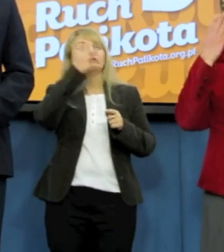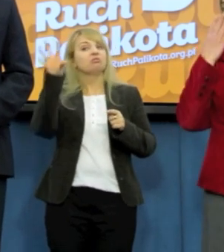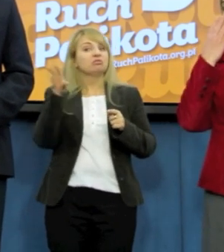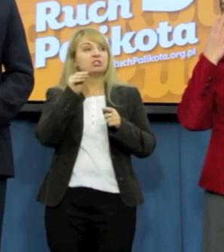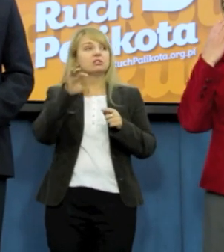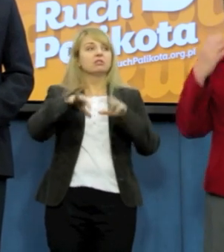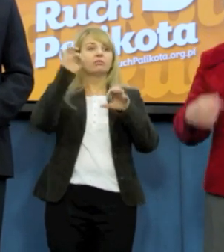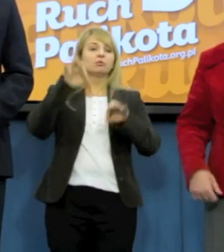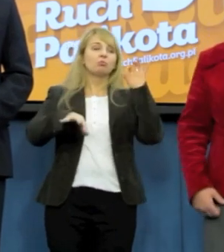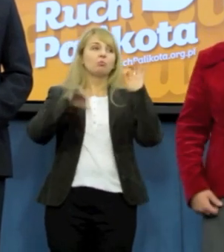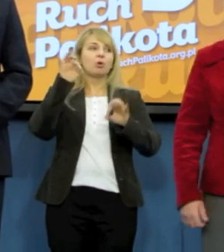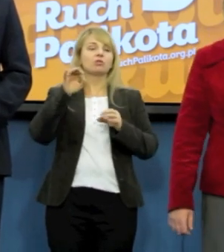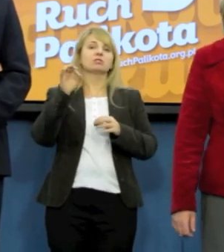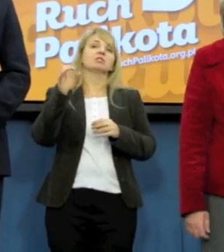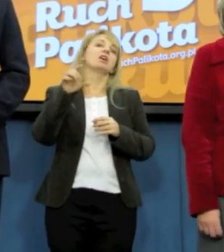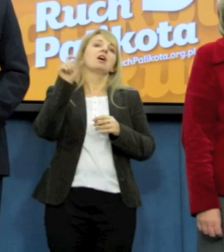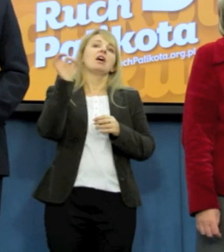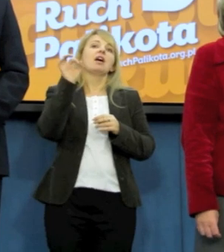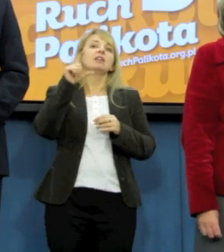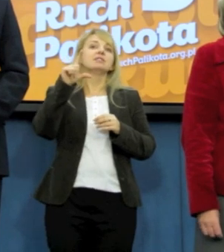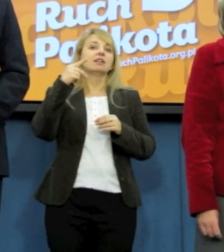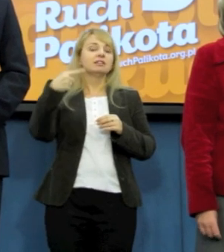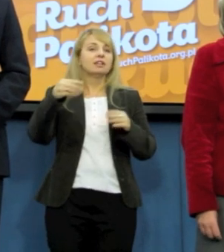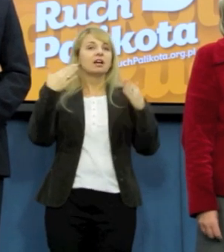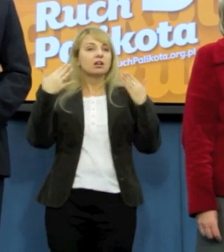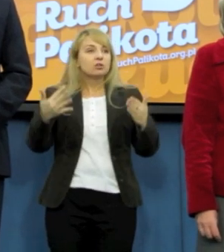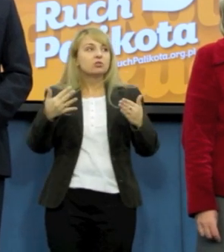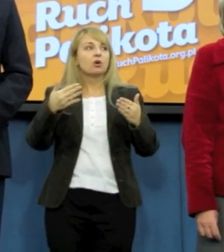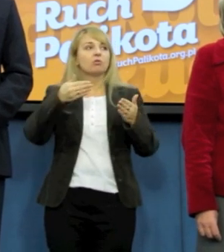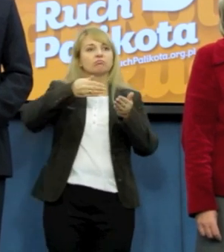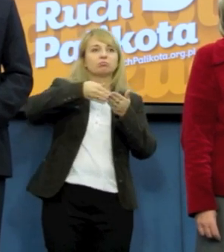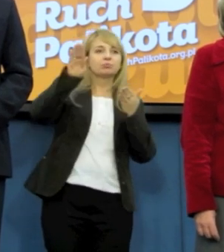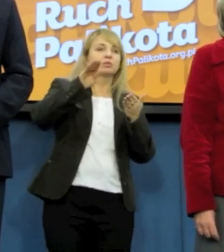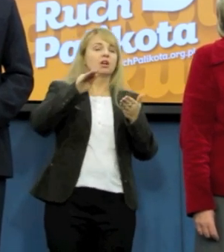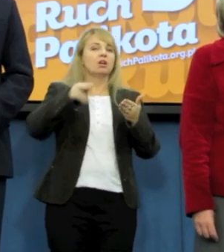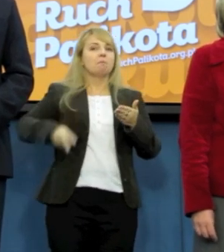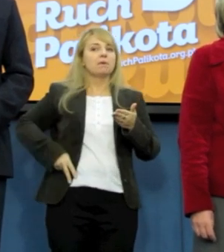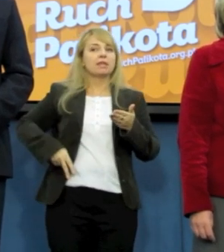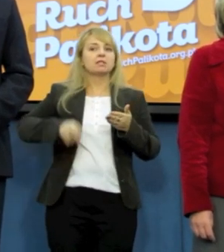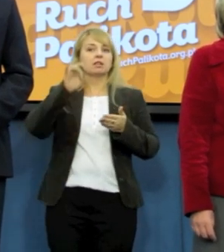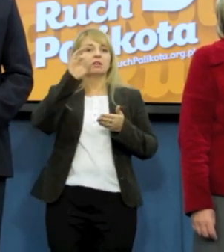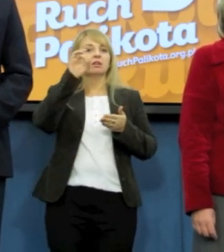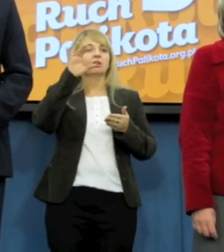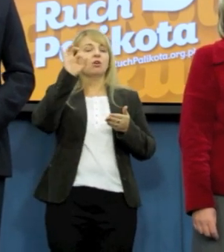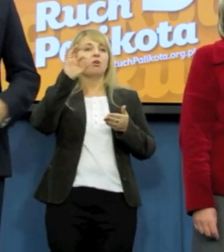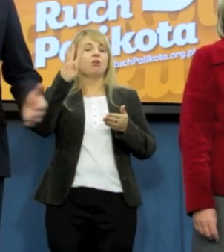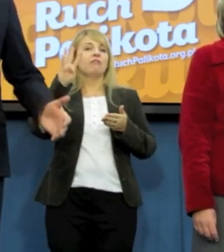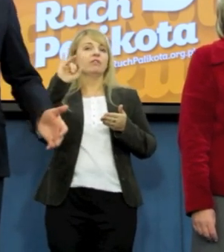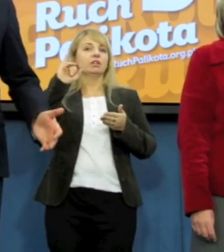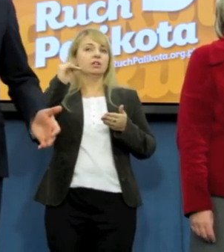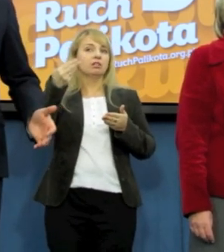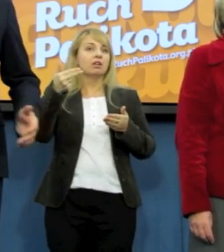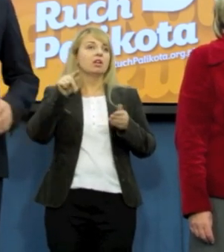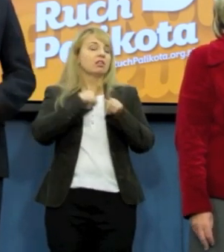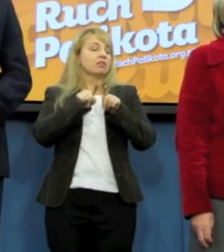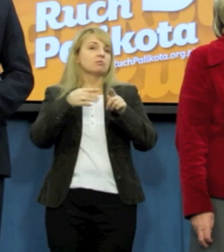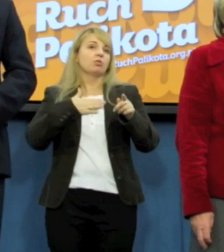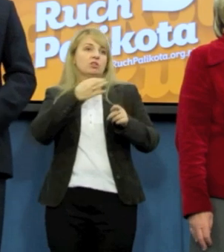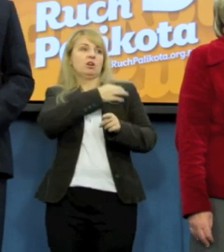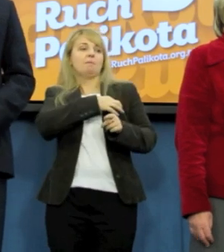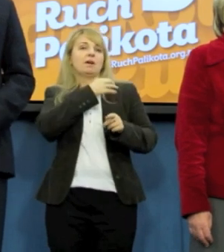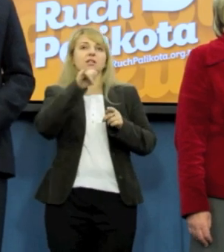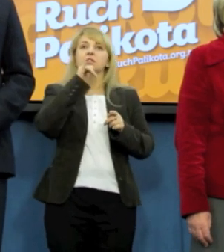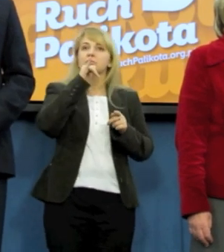chcieliby odejść jak głowina z urzędu. Podobnie i wyborcy ruchu Pariporta i zdecydowana